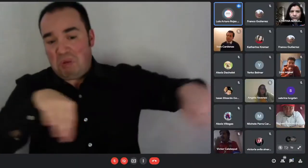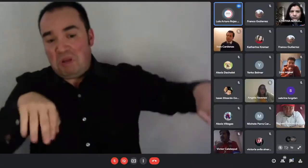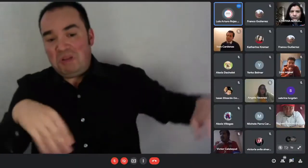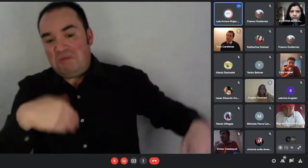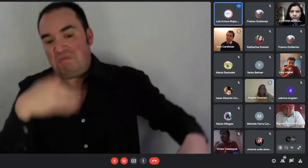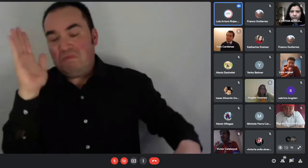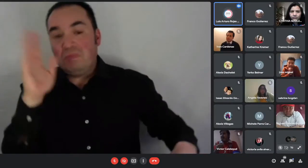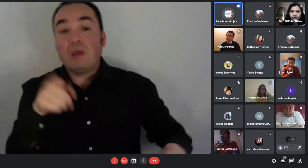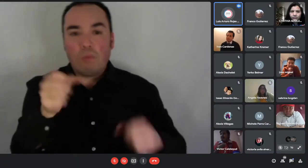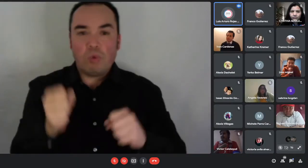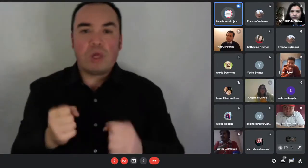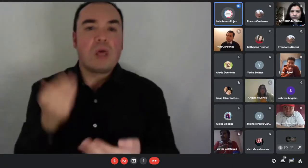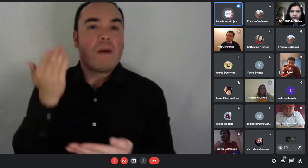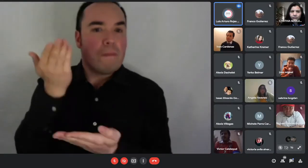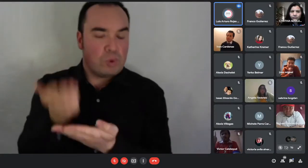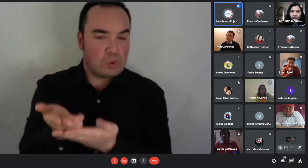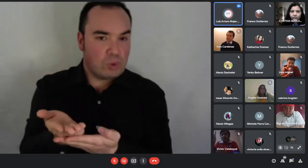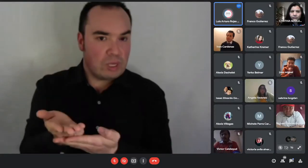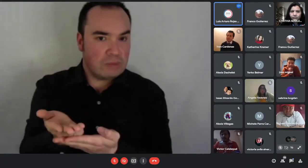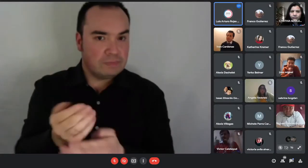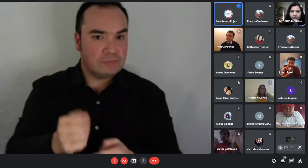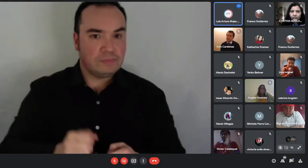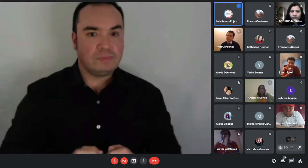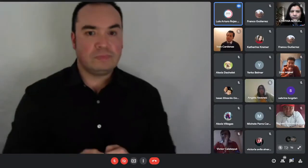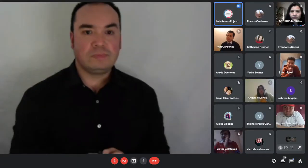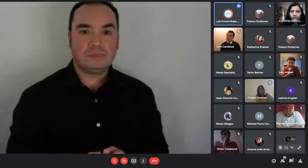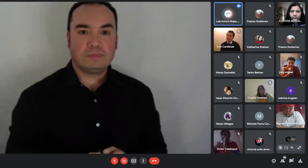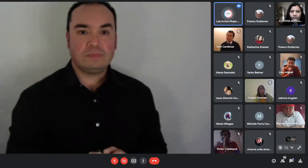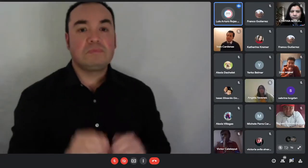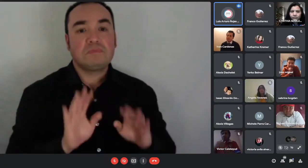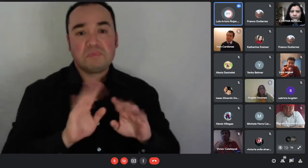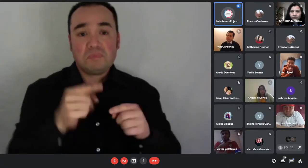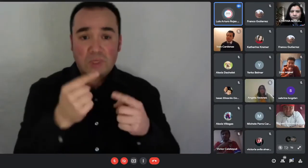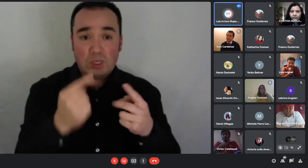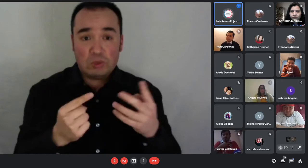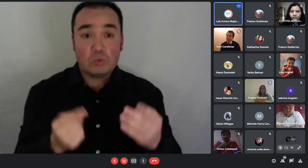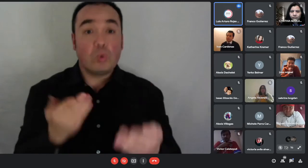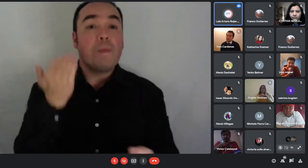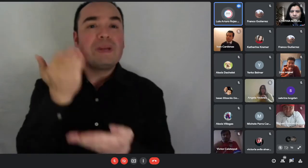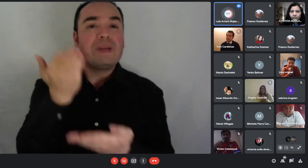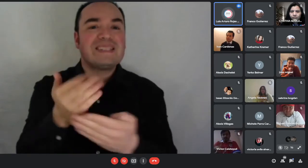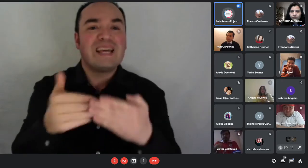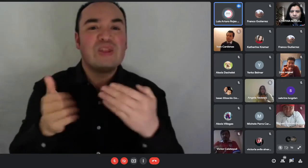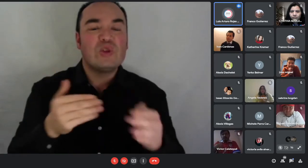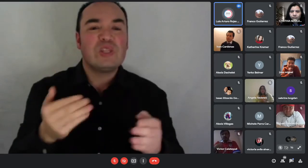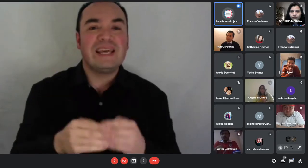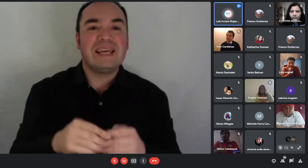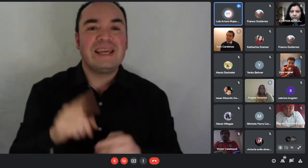eso lo presenta el Servio con una carta en donde solicite la habilitación para poder postular